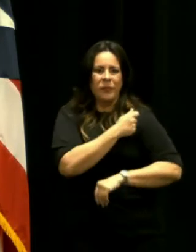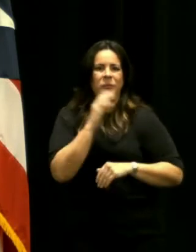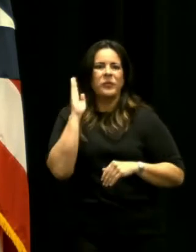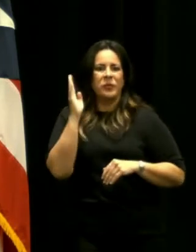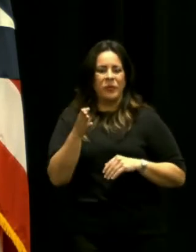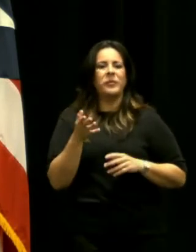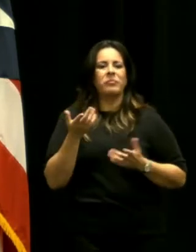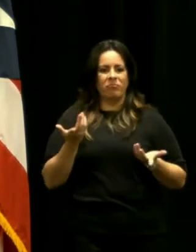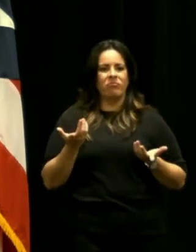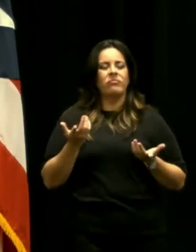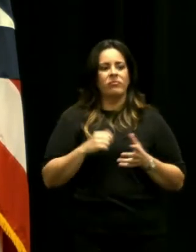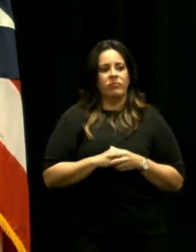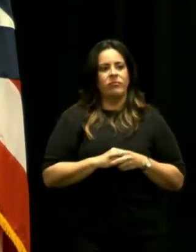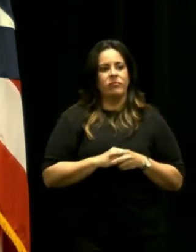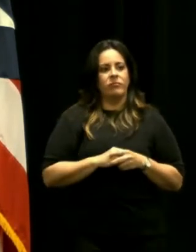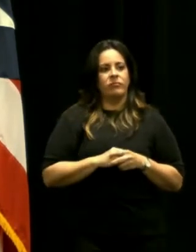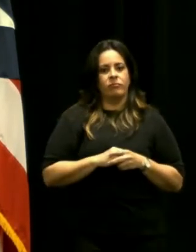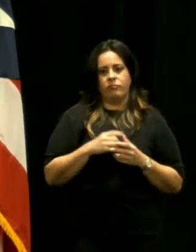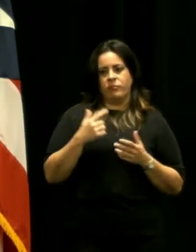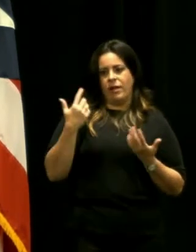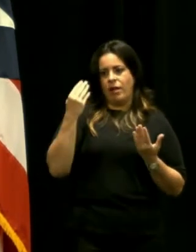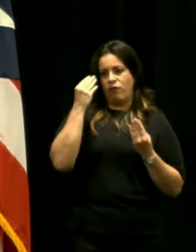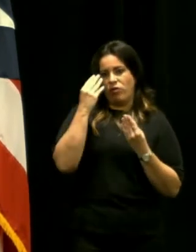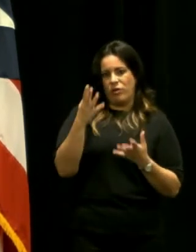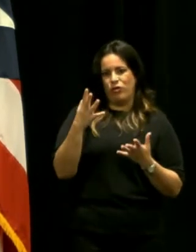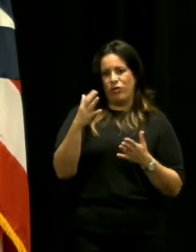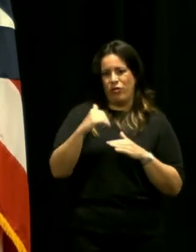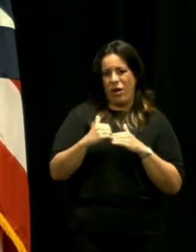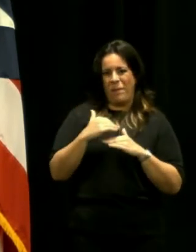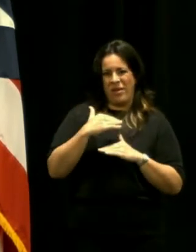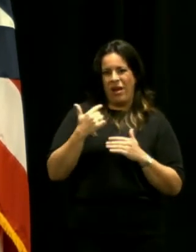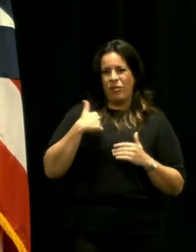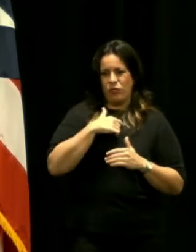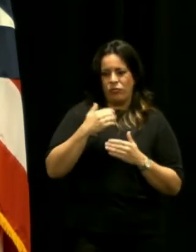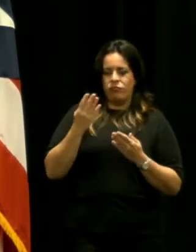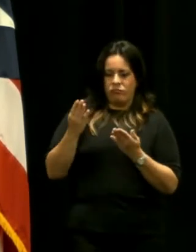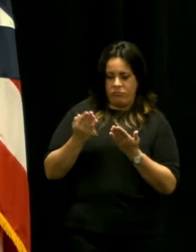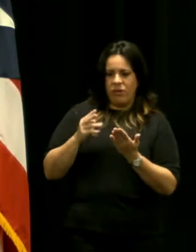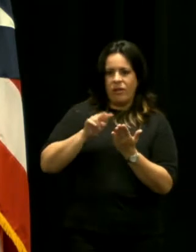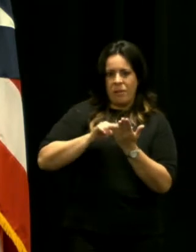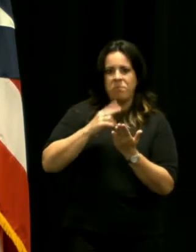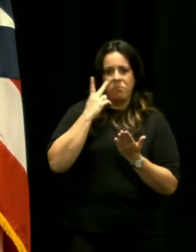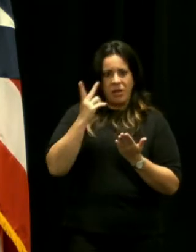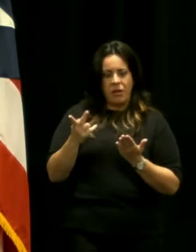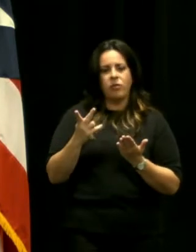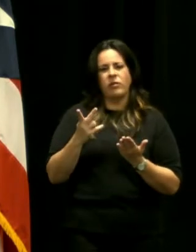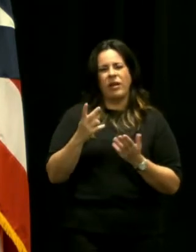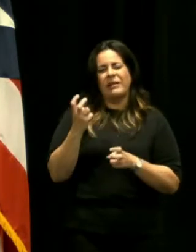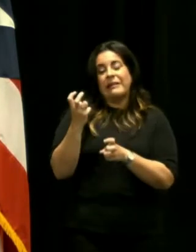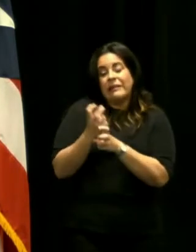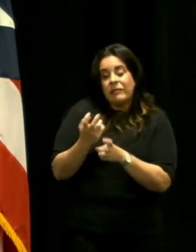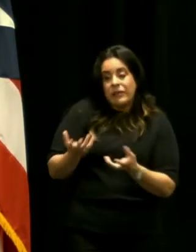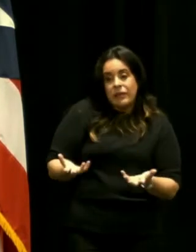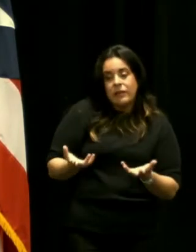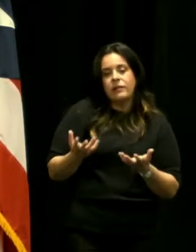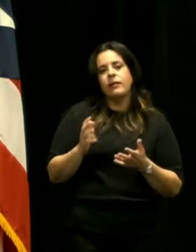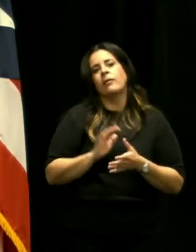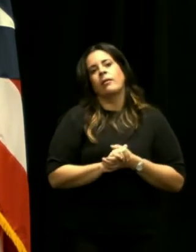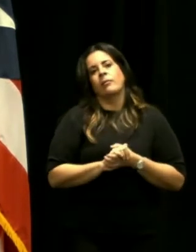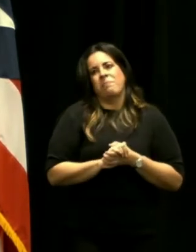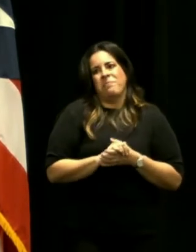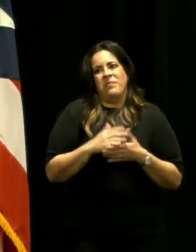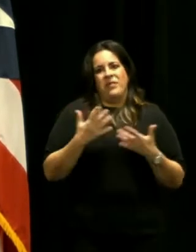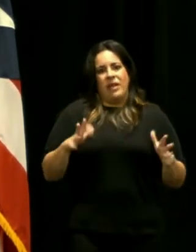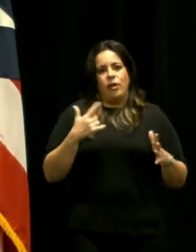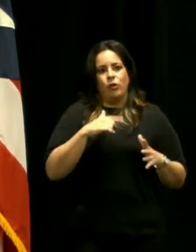viendo en la información que nos llega pero es muy difícil tú decir pues mira tiene que ver por ejemplo aquí hemos